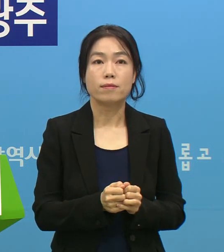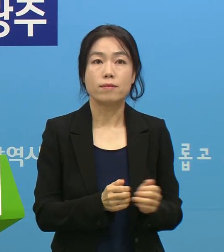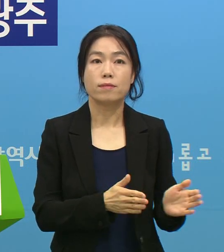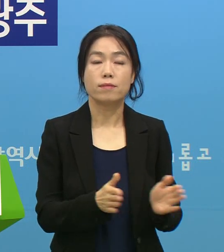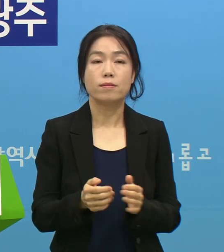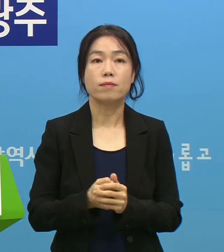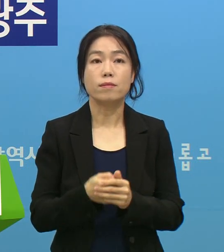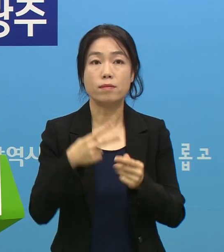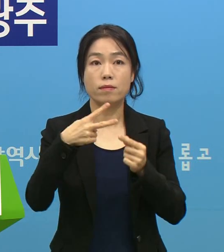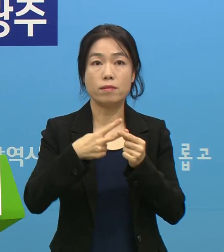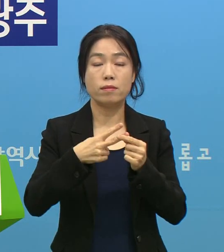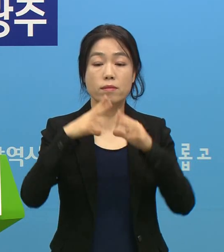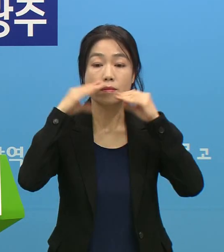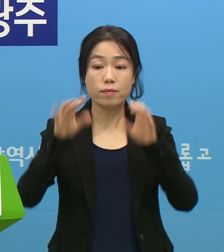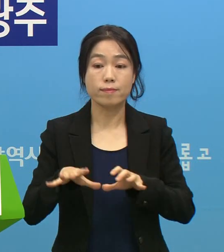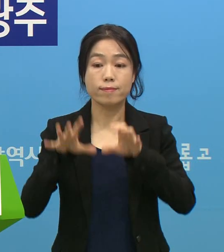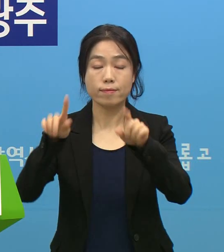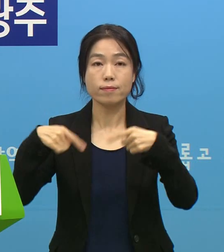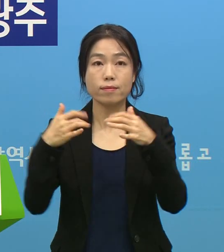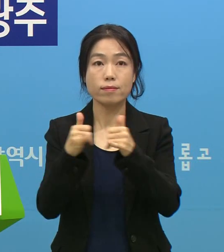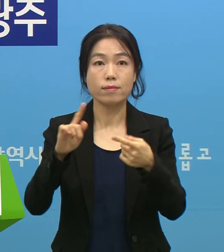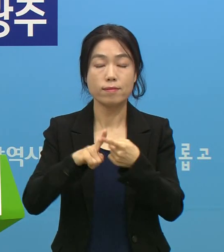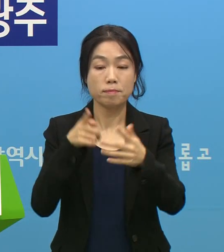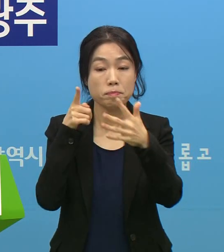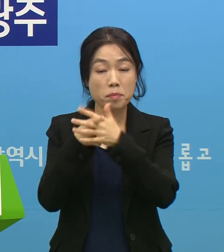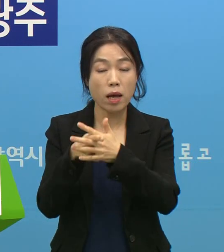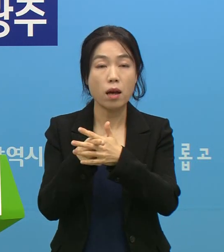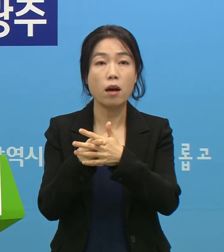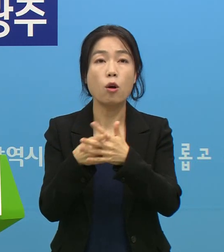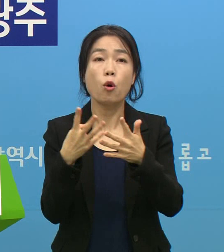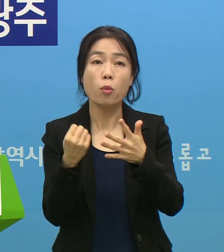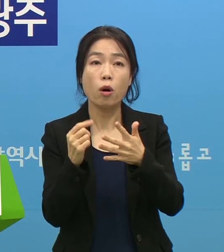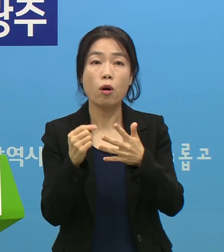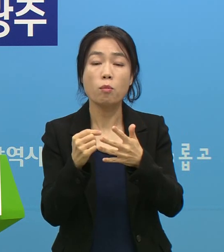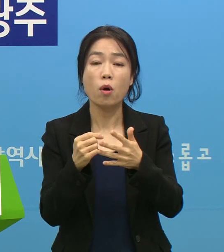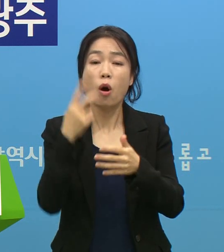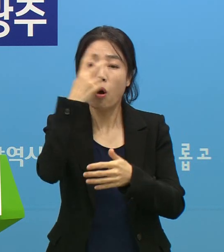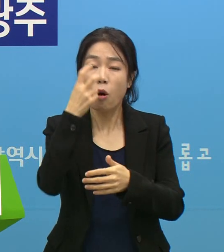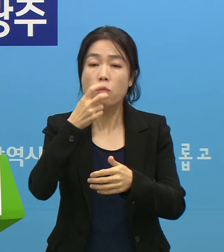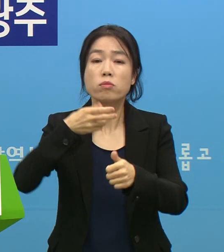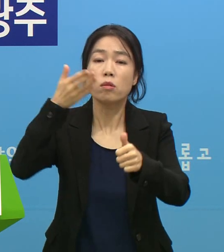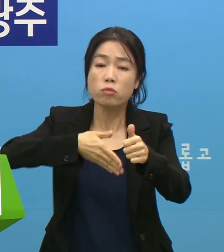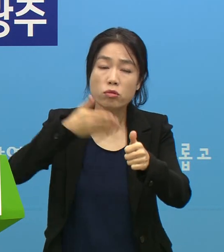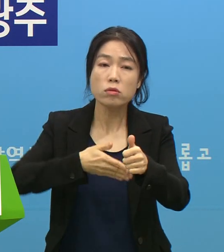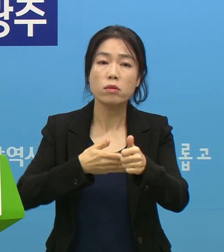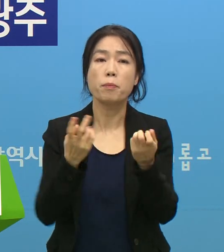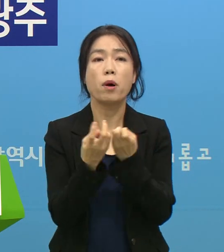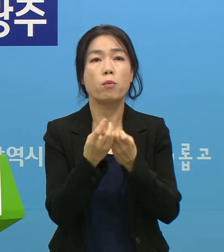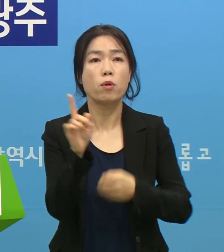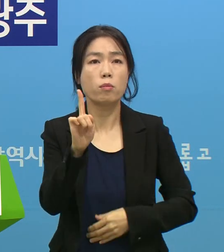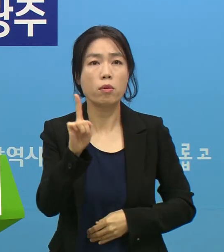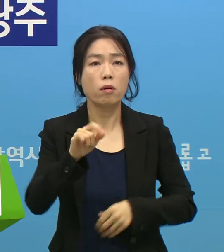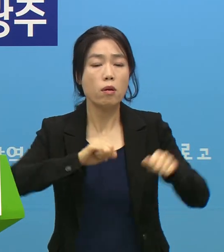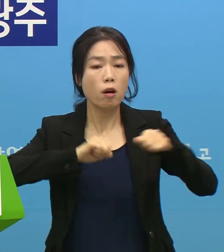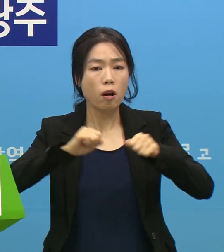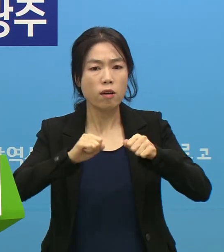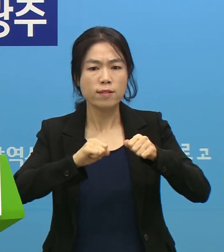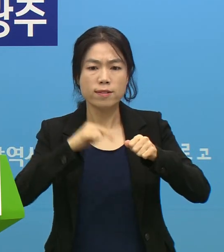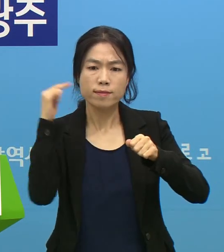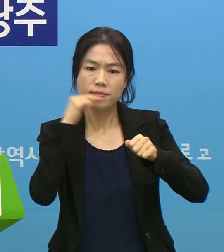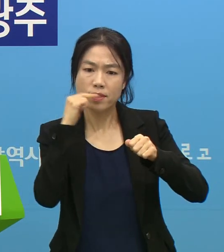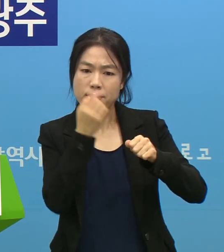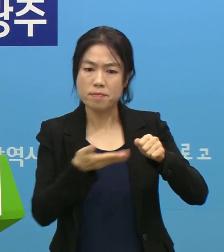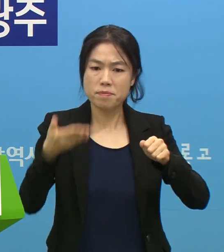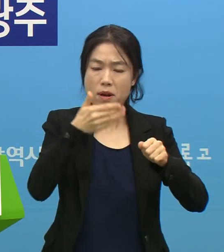두 번째, 강화문 집회 참가자에 대한 파악과 검사 동료는 어떤 방법으로 할 것인지 대응 수위를 높여야 할